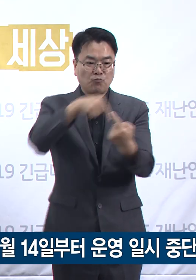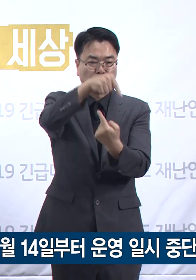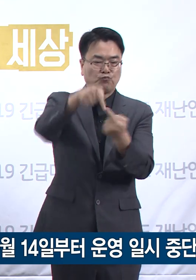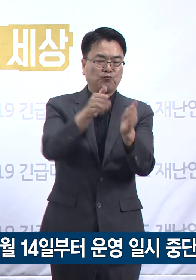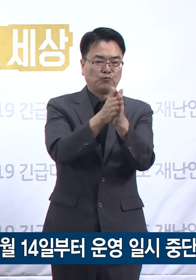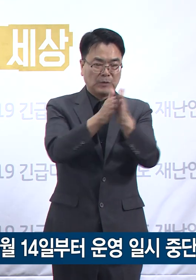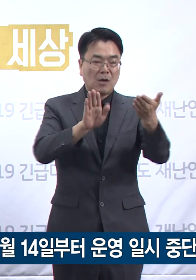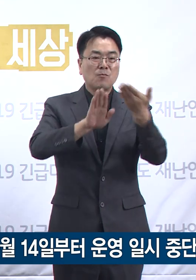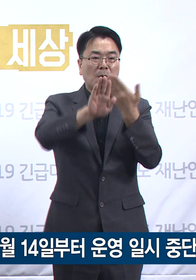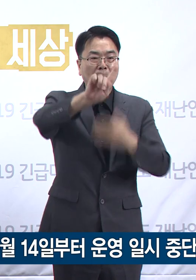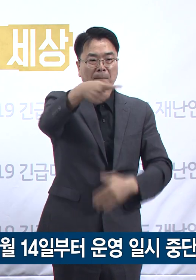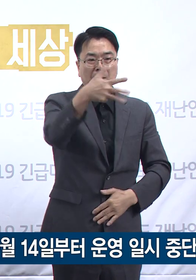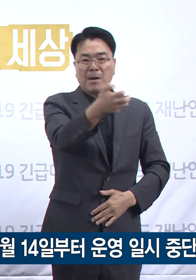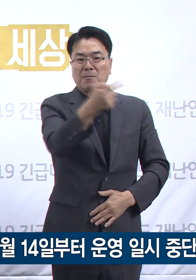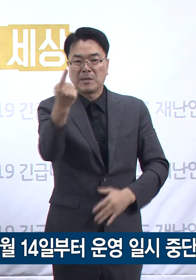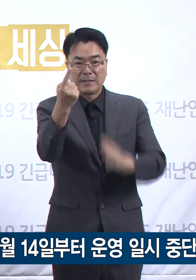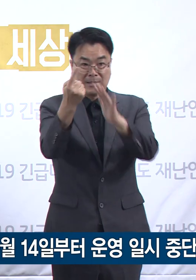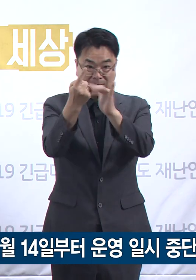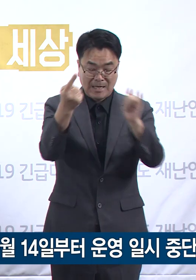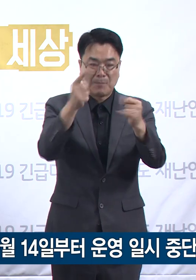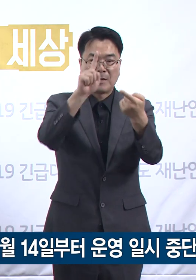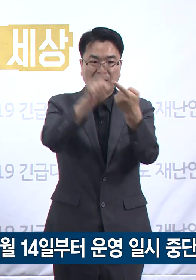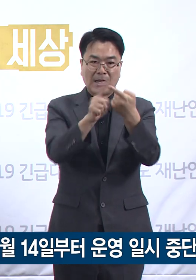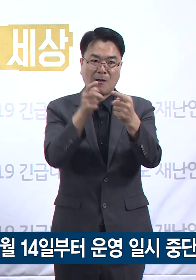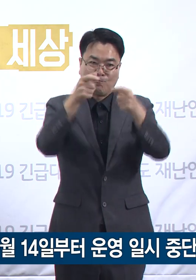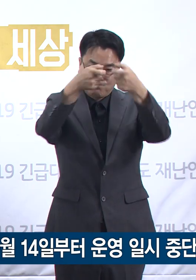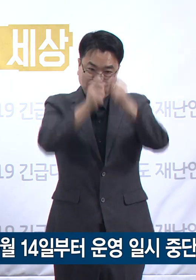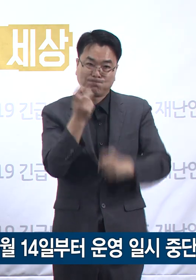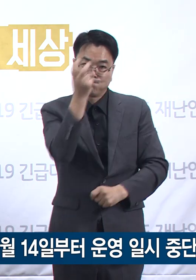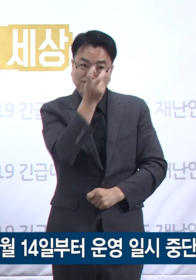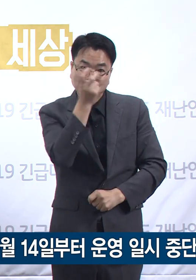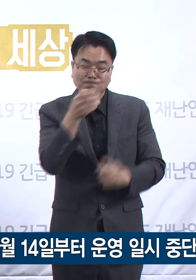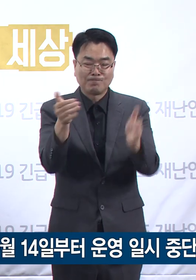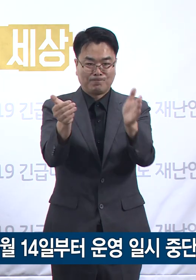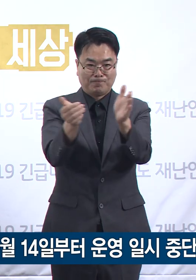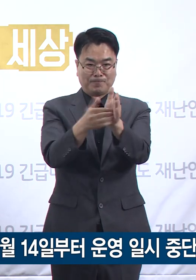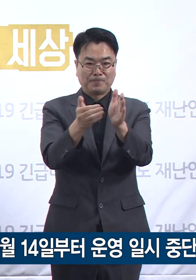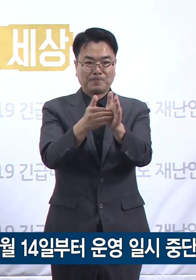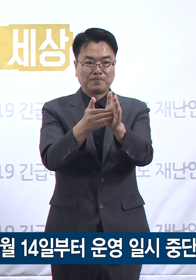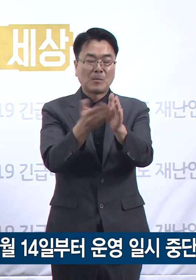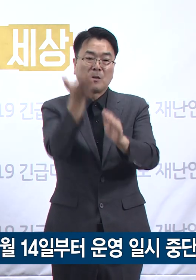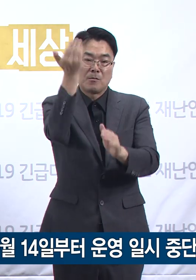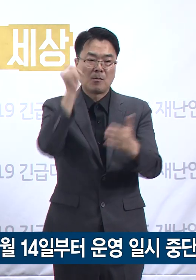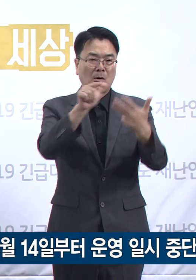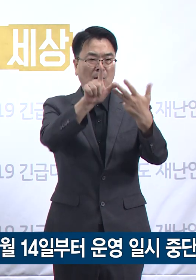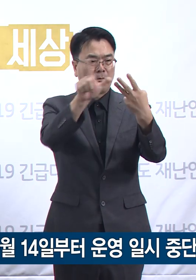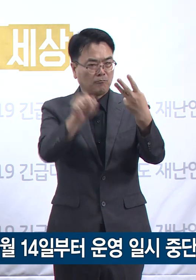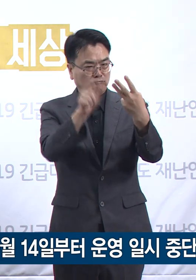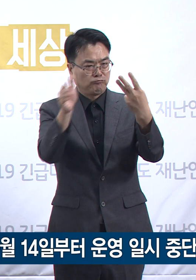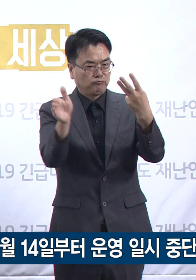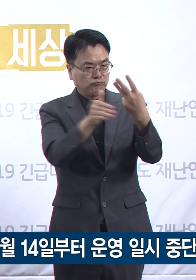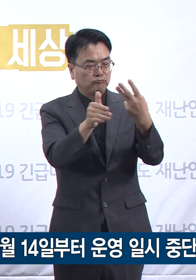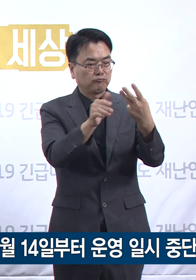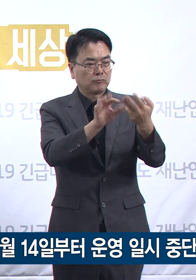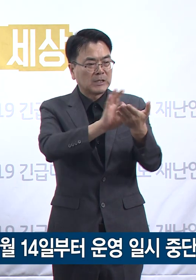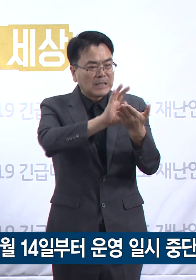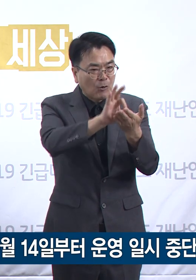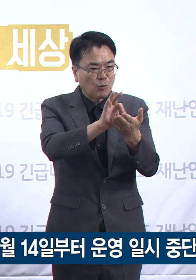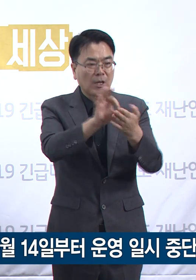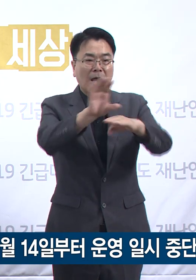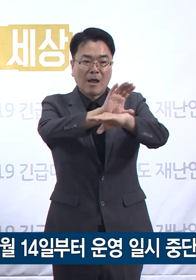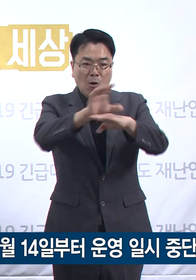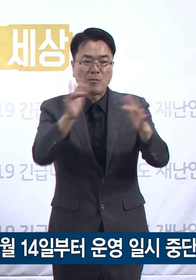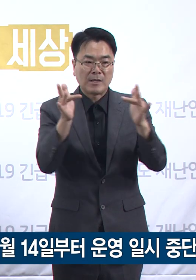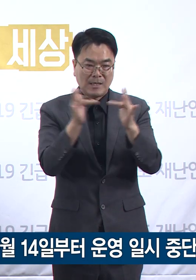181명에 대한 모니터링을 실시하였습니다. 지난 3월 개발된 전산 플랫폼을 활용해 환자의